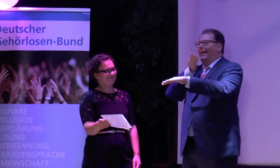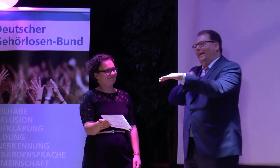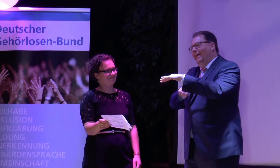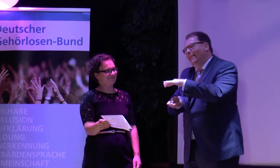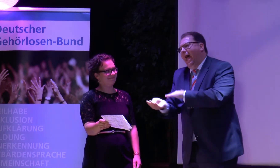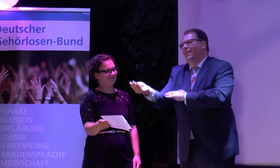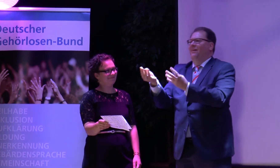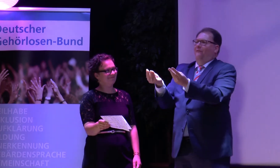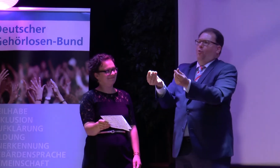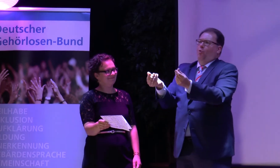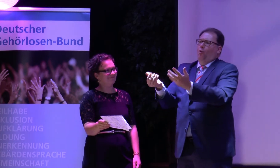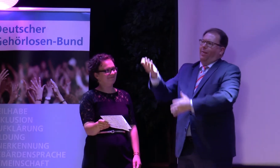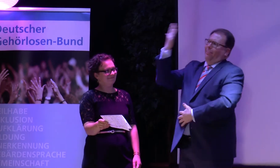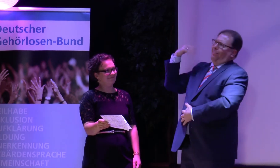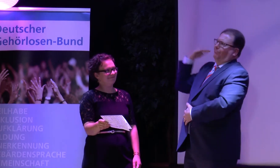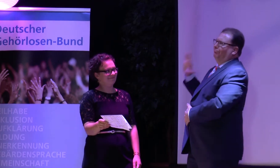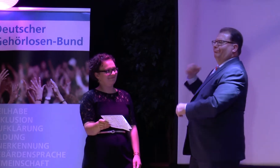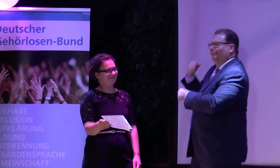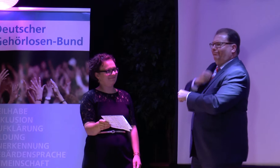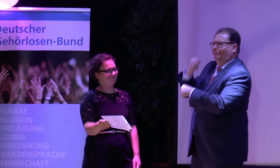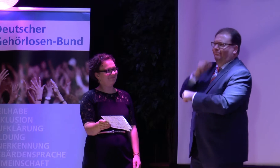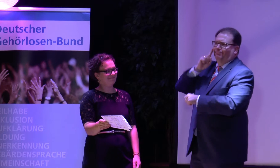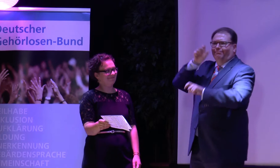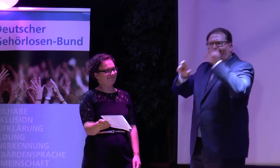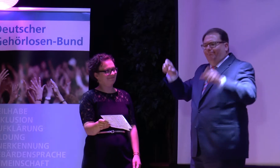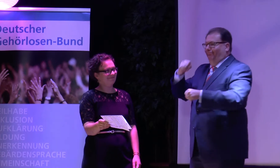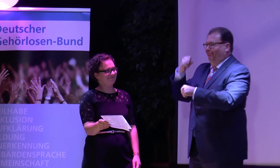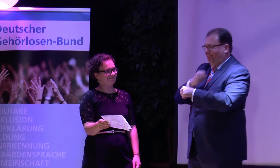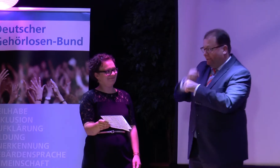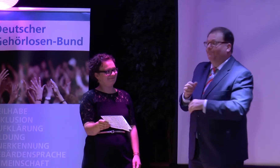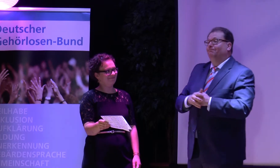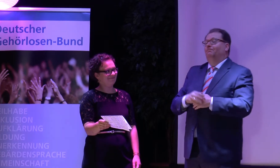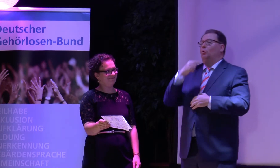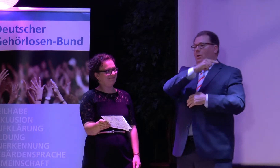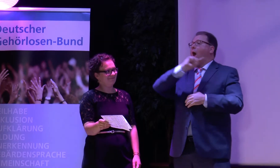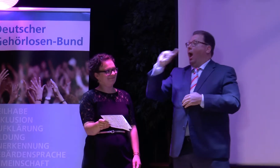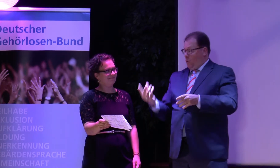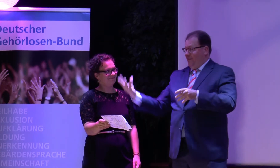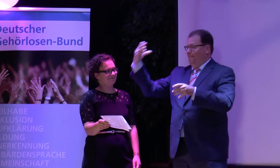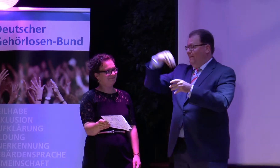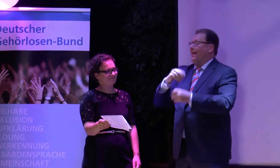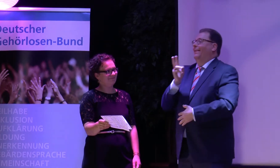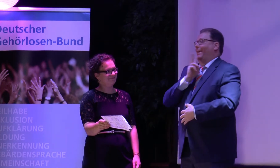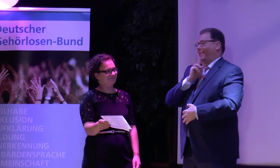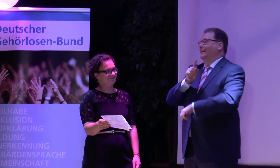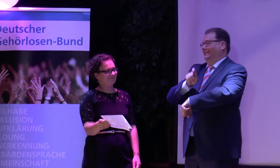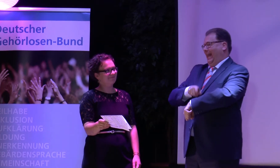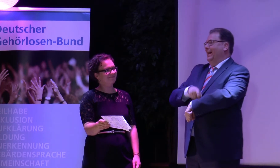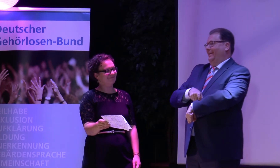Aufgaben, die wir wahrgenommen haben. Und ich denke, man kann sich durch die Präsentation gut hineinfühlen, wie die Arbeit in den vergangenen 90 Jahren